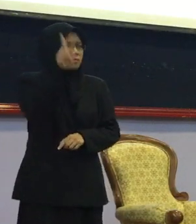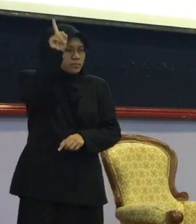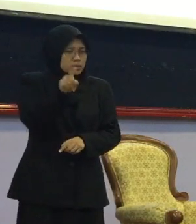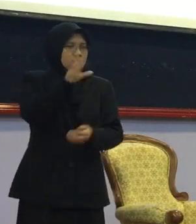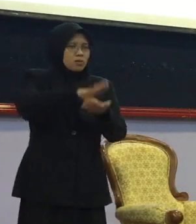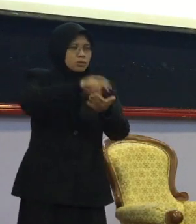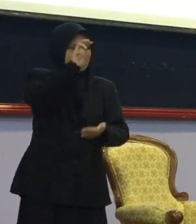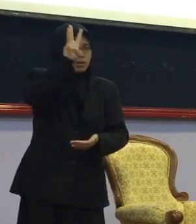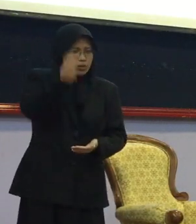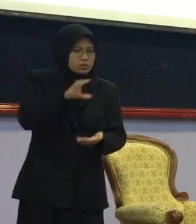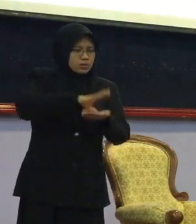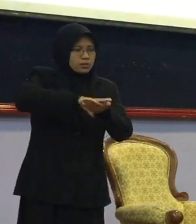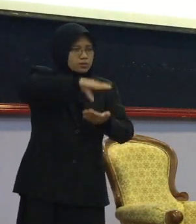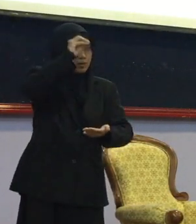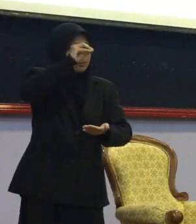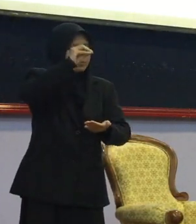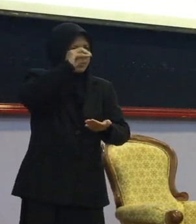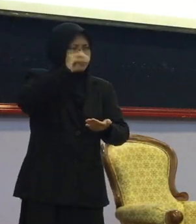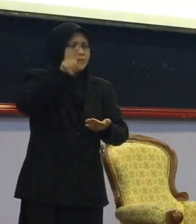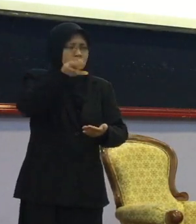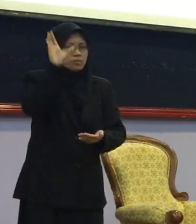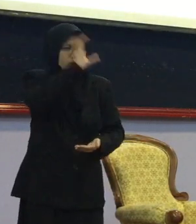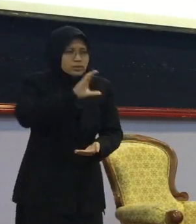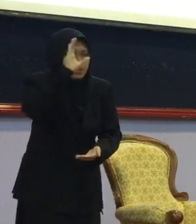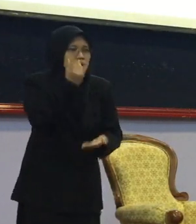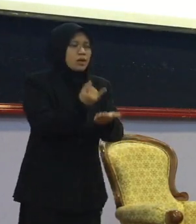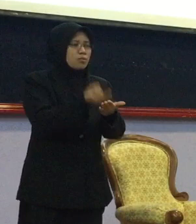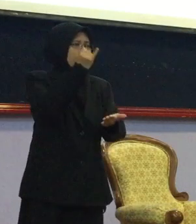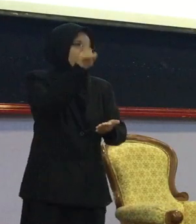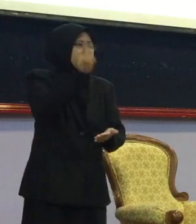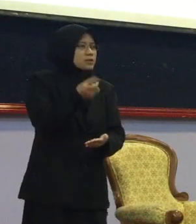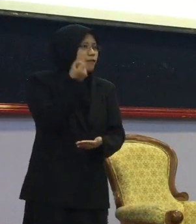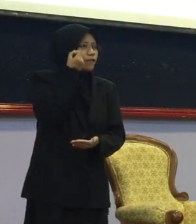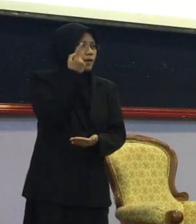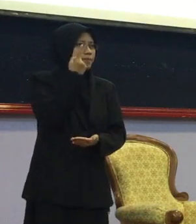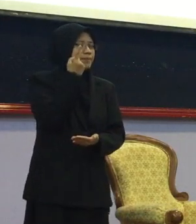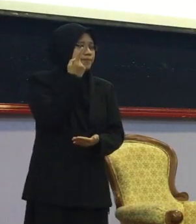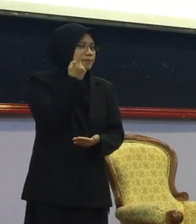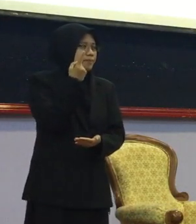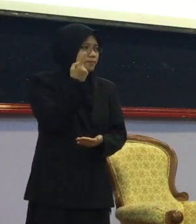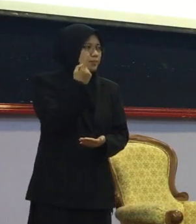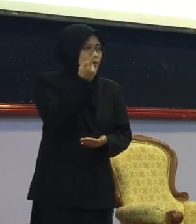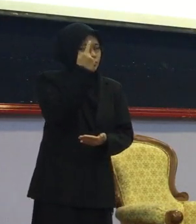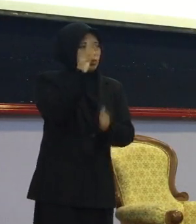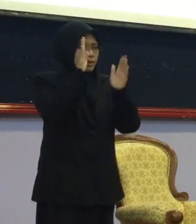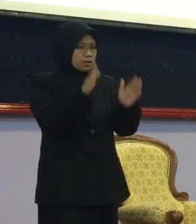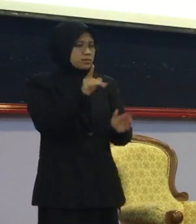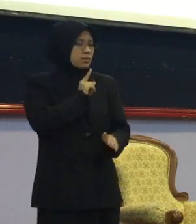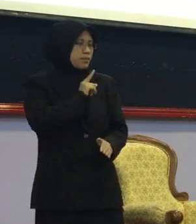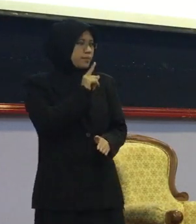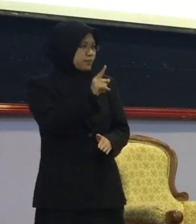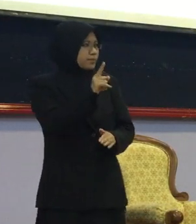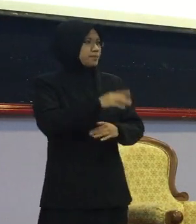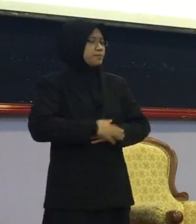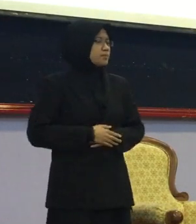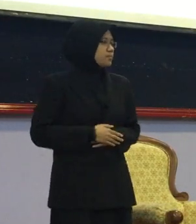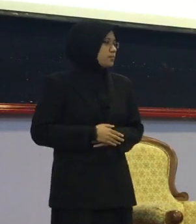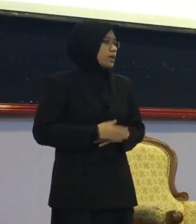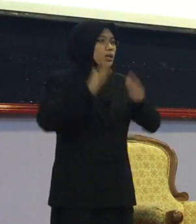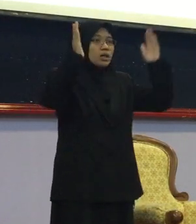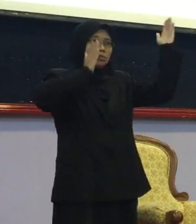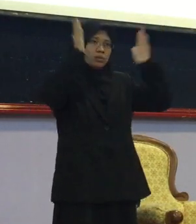belajar Kita perlu Sebenarnya mencari ilmu Dan kita perlu faham Sebagai seorang individu Muslim Dalam